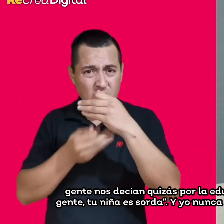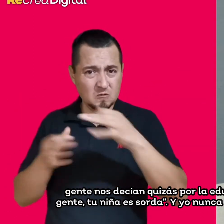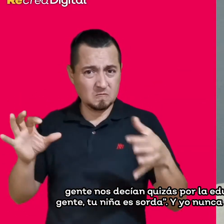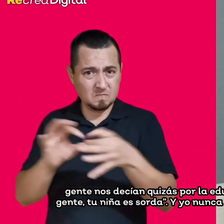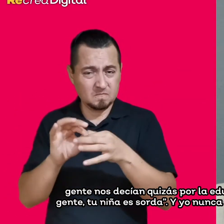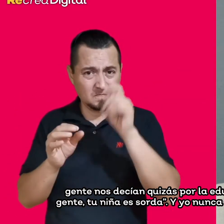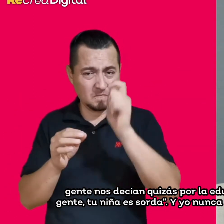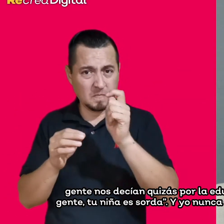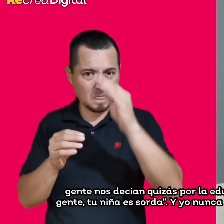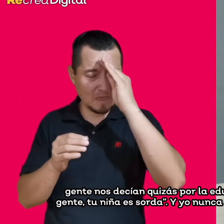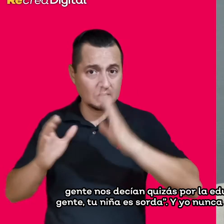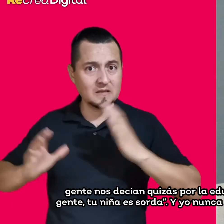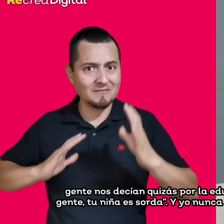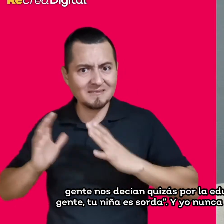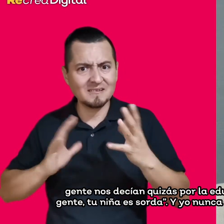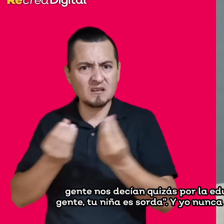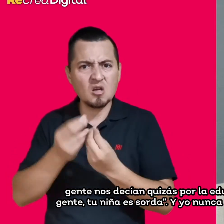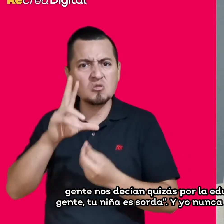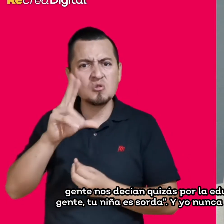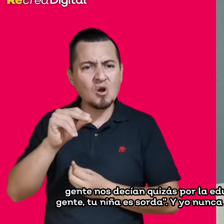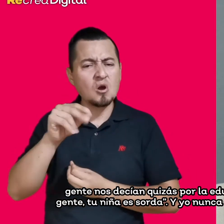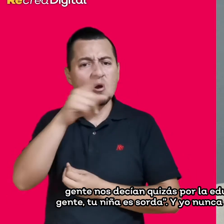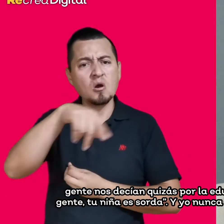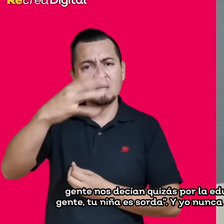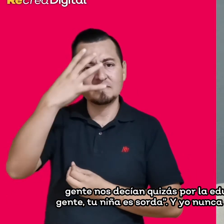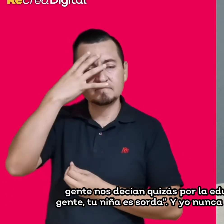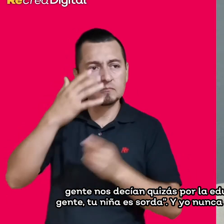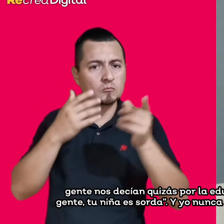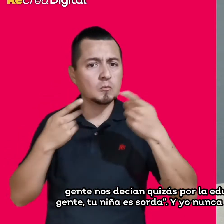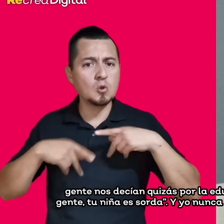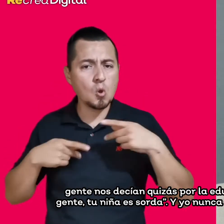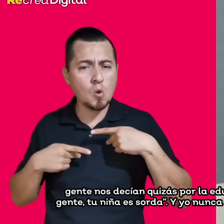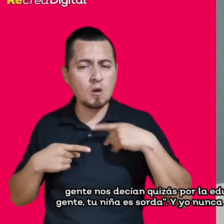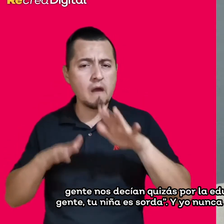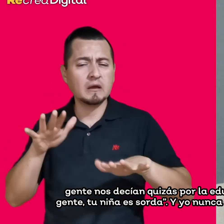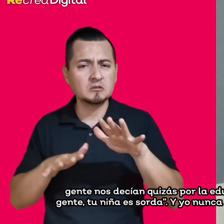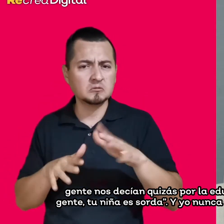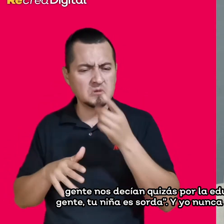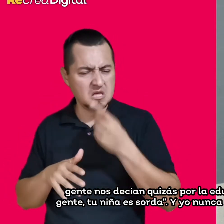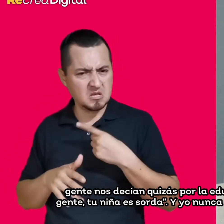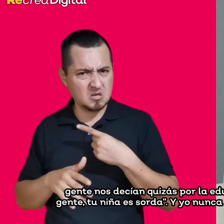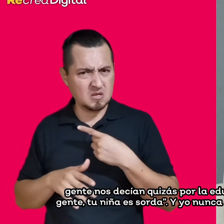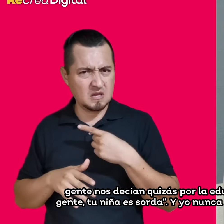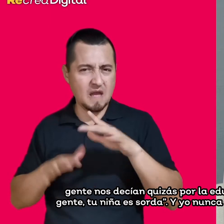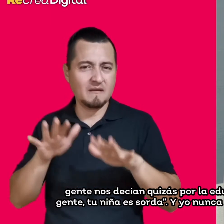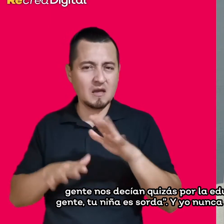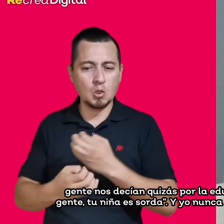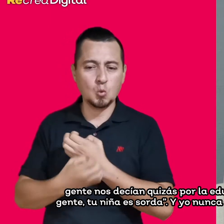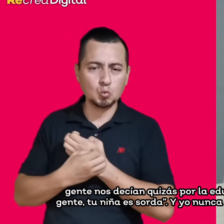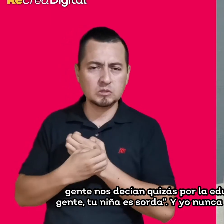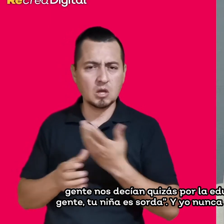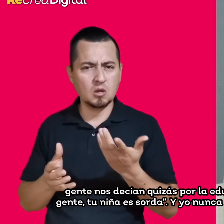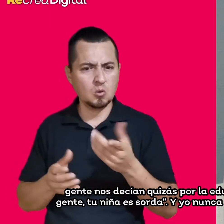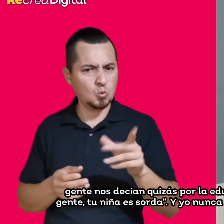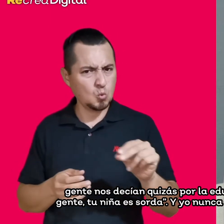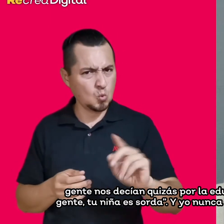decían, quizás por la educación o algo, no le digas a la gente, tu niña es sorda, y yo nunca sentí esa